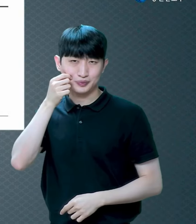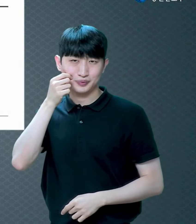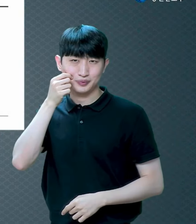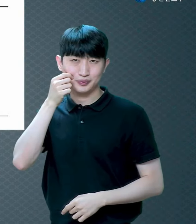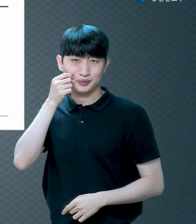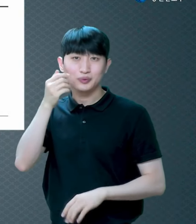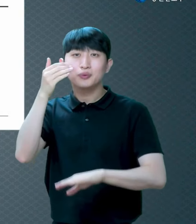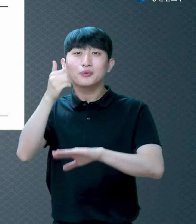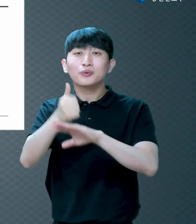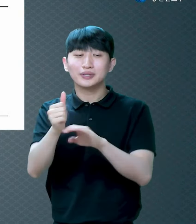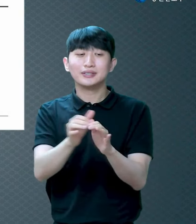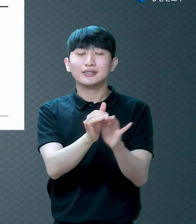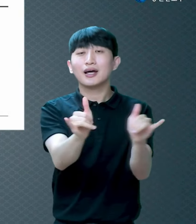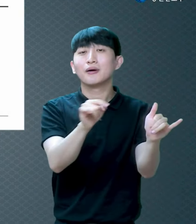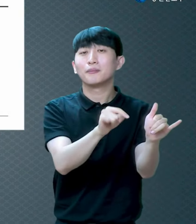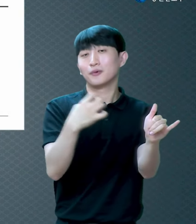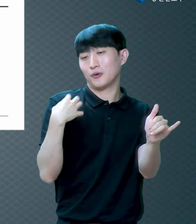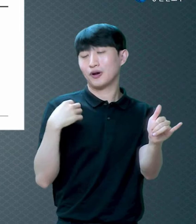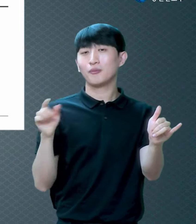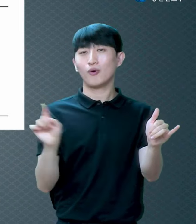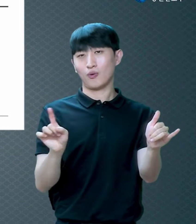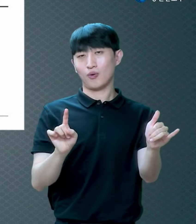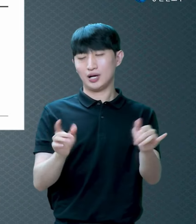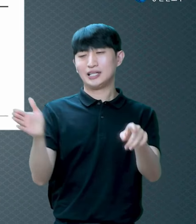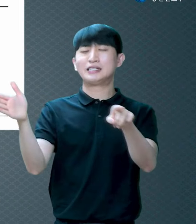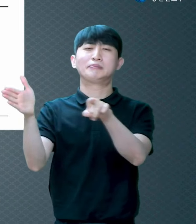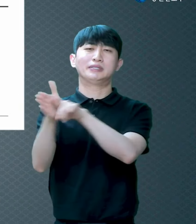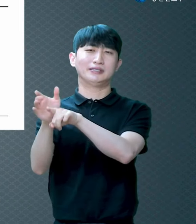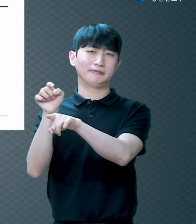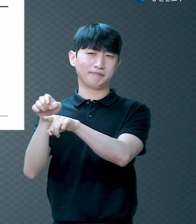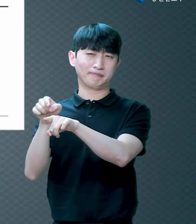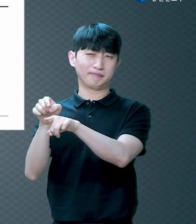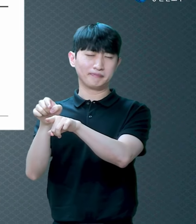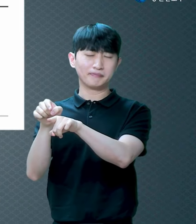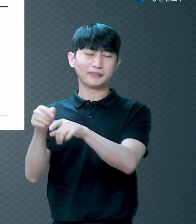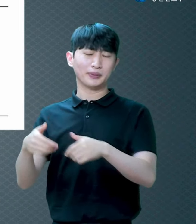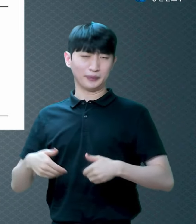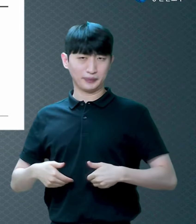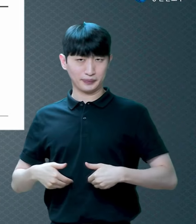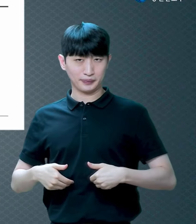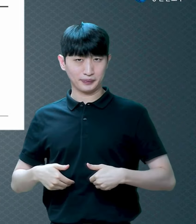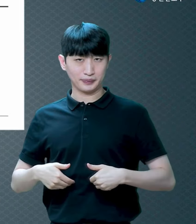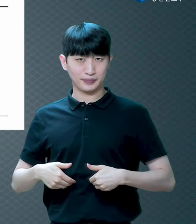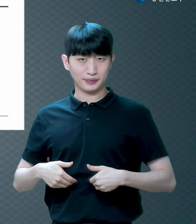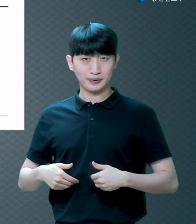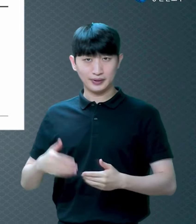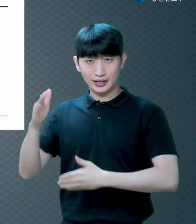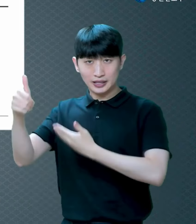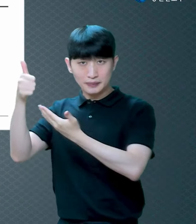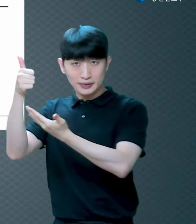걸로 믿음이라고 하는 방법으로 하나님이 천국 가게 하셨는데